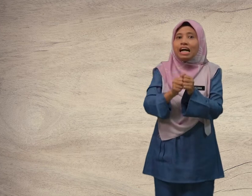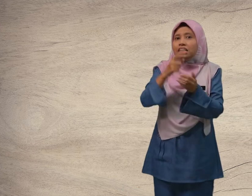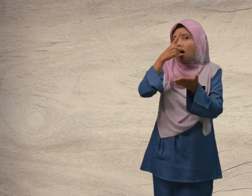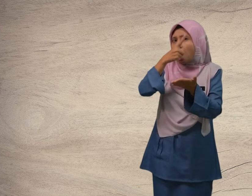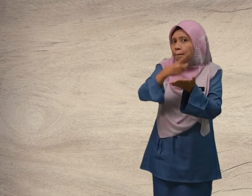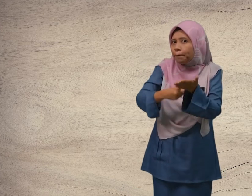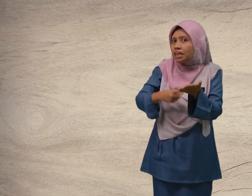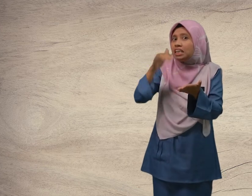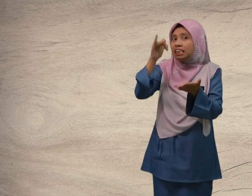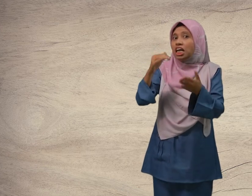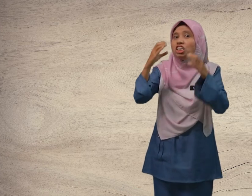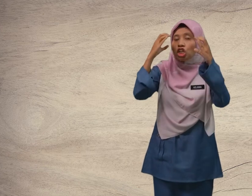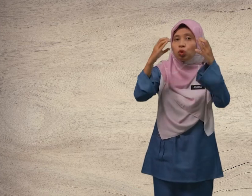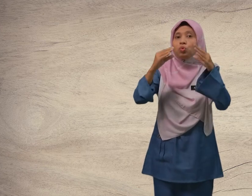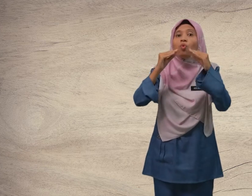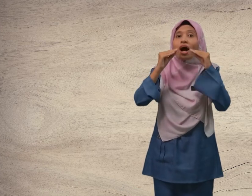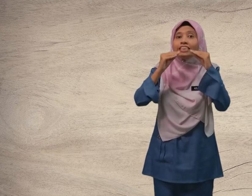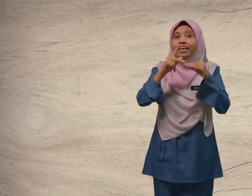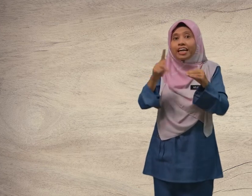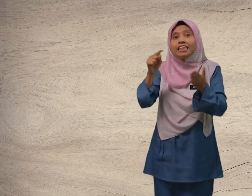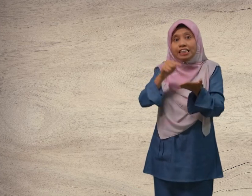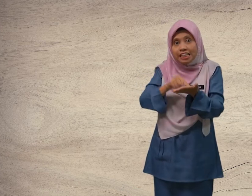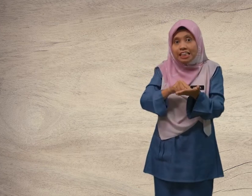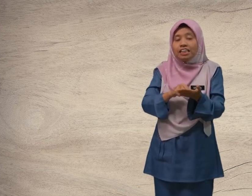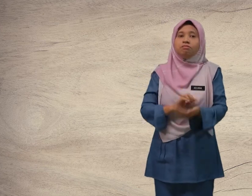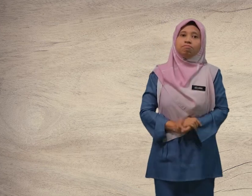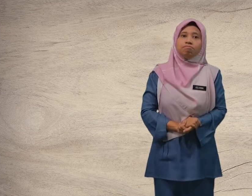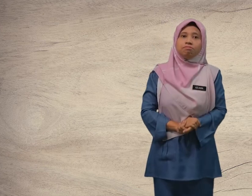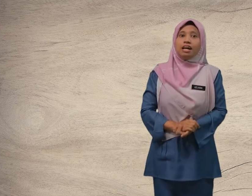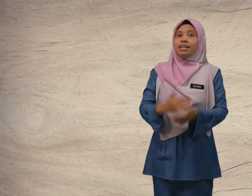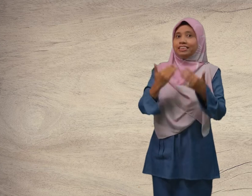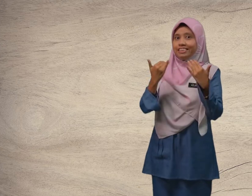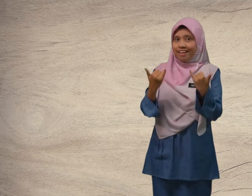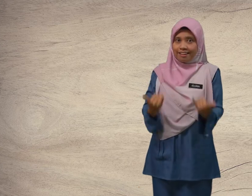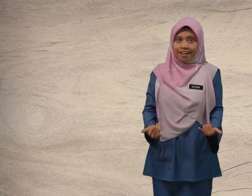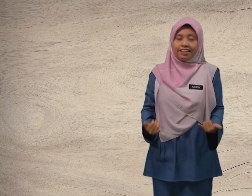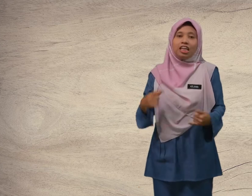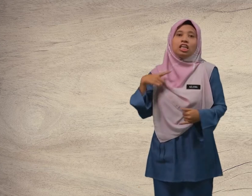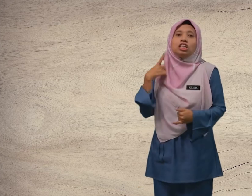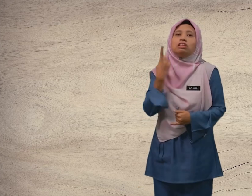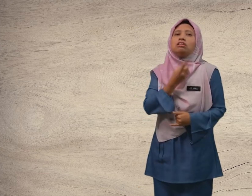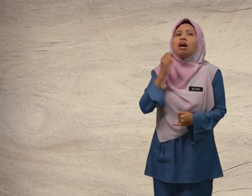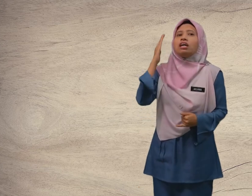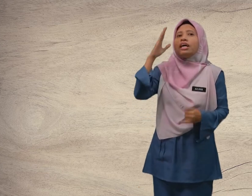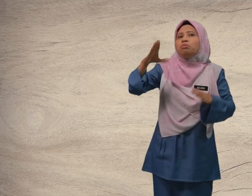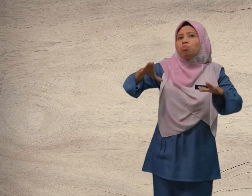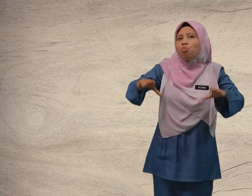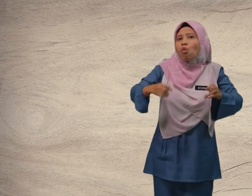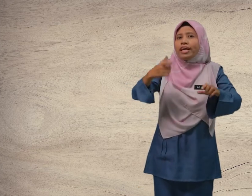apa yang cikgu ajarkan ini. Sekarang, kita akan buat